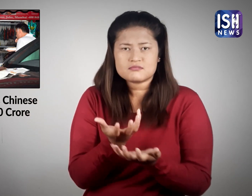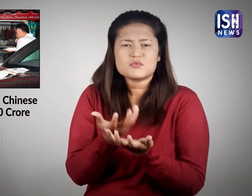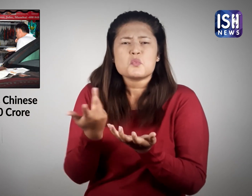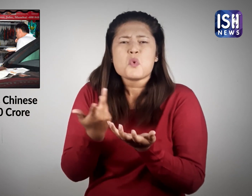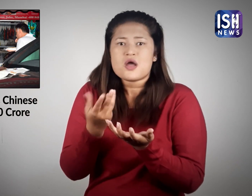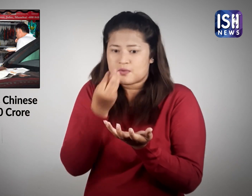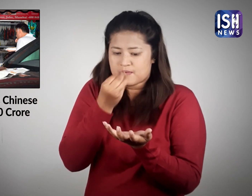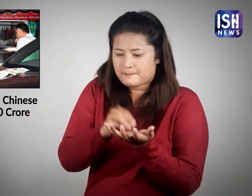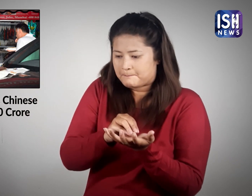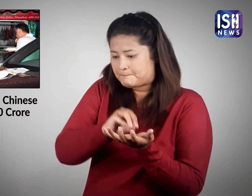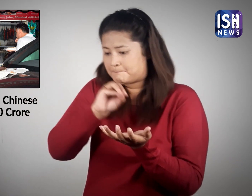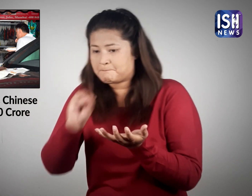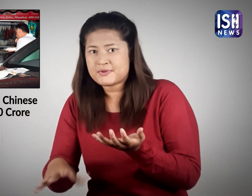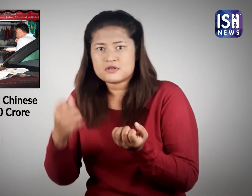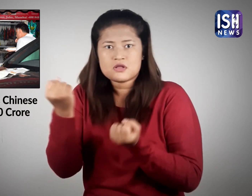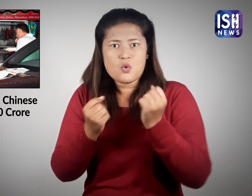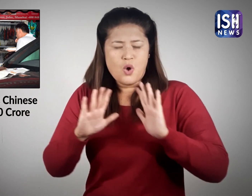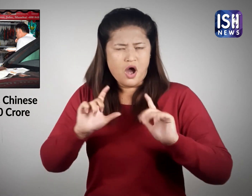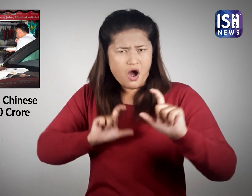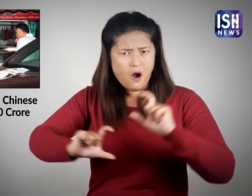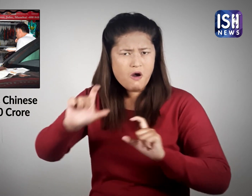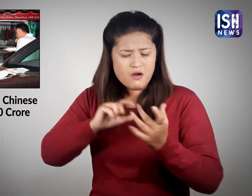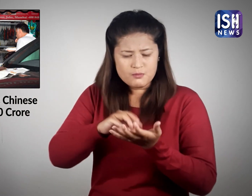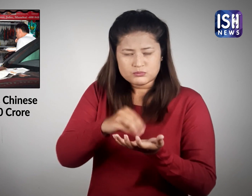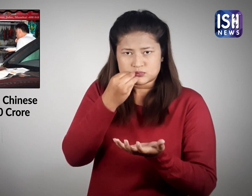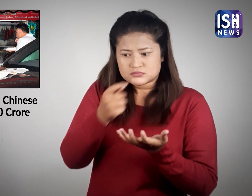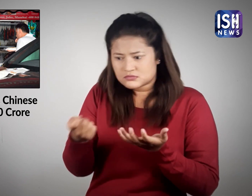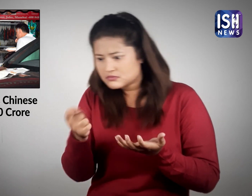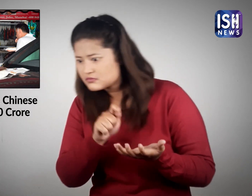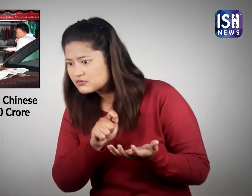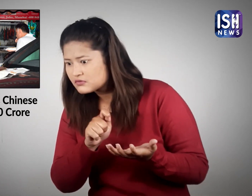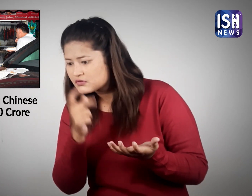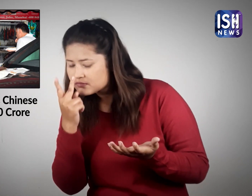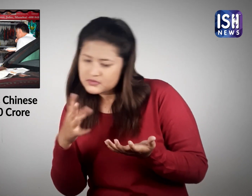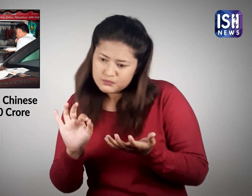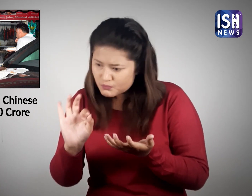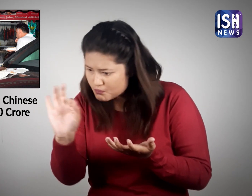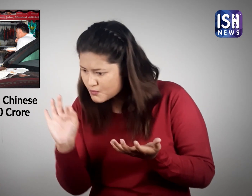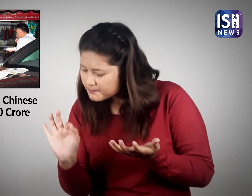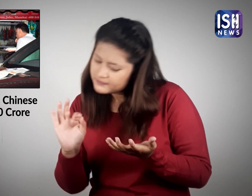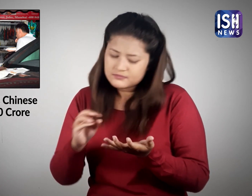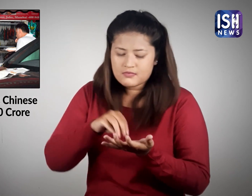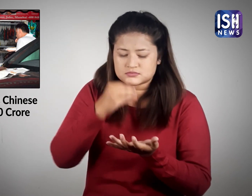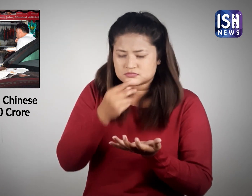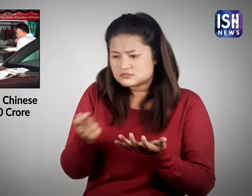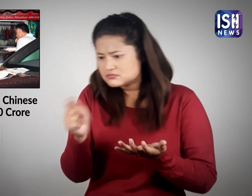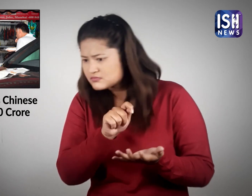वह यह सुनिश्चित करने के लिए बार बार अकबार उठा रहे थे कि कुछ भी खाना गाड़ी पर ना गिरे